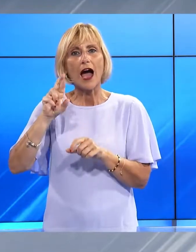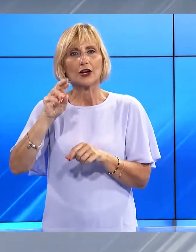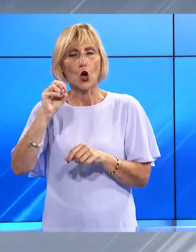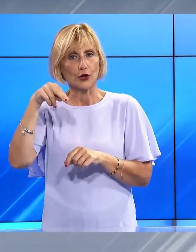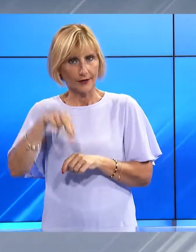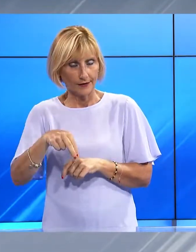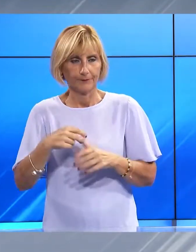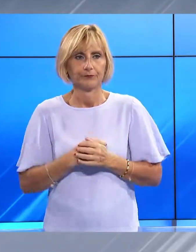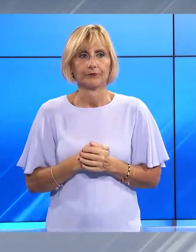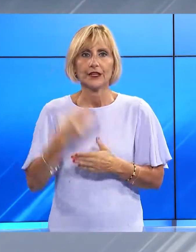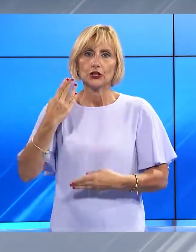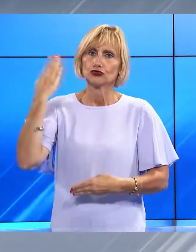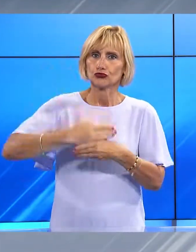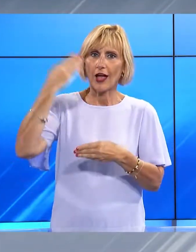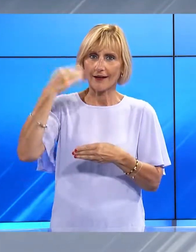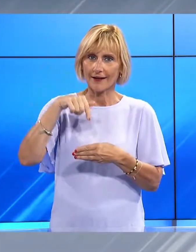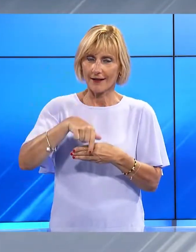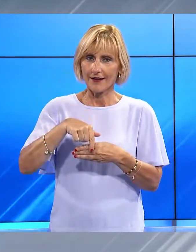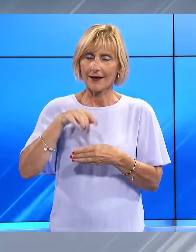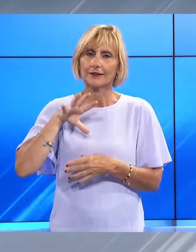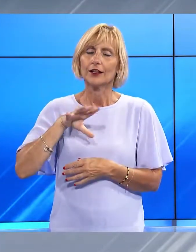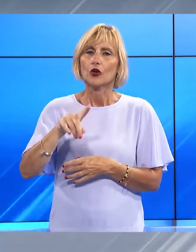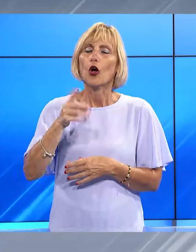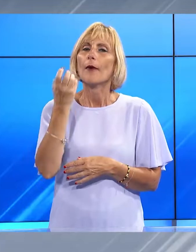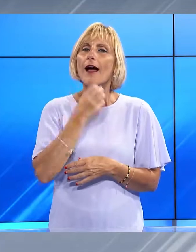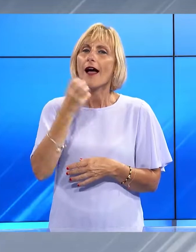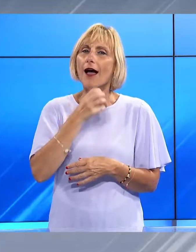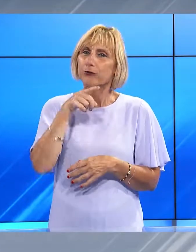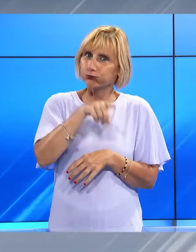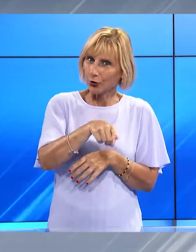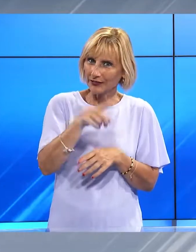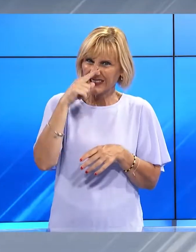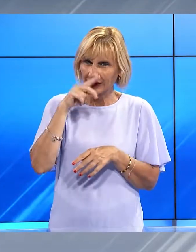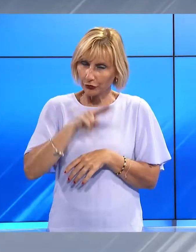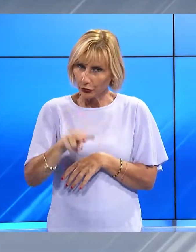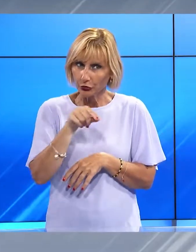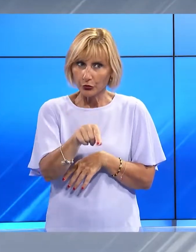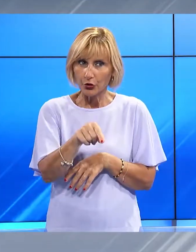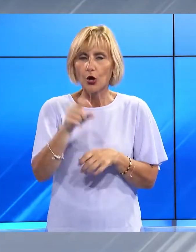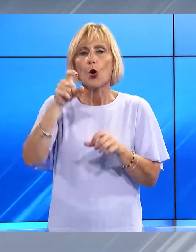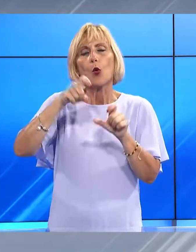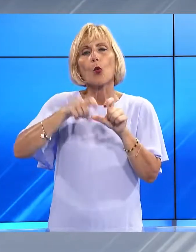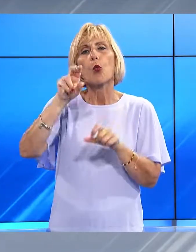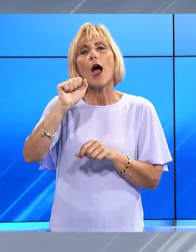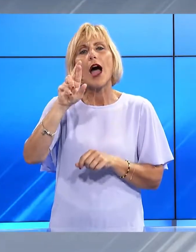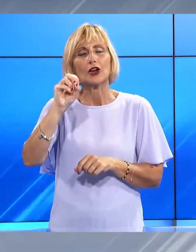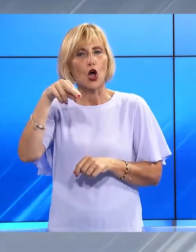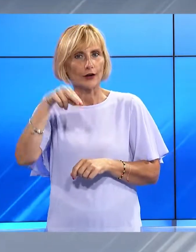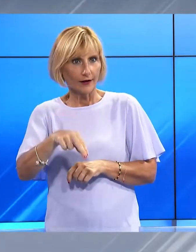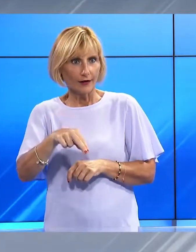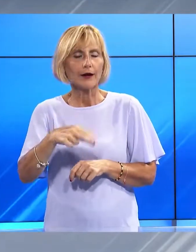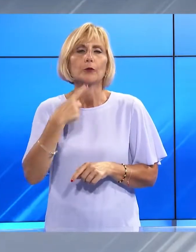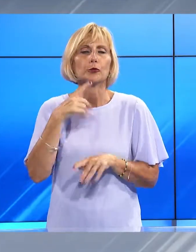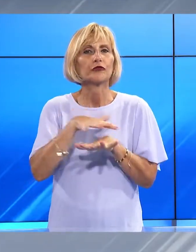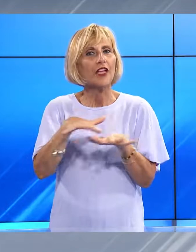Cià a Caviareggio per le riprese della serie disclaimer del regista premio Oscar Alfonso Cuaron che ha scelto la Versilia come set del suo